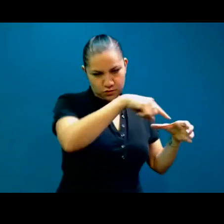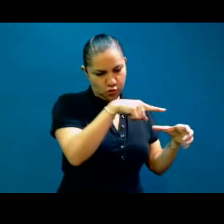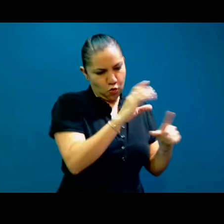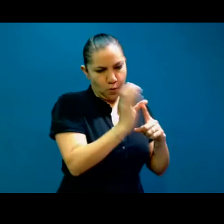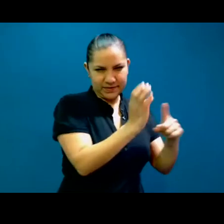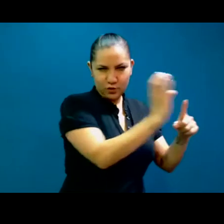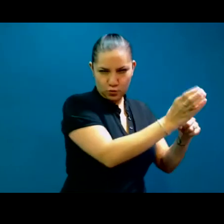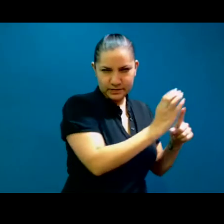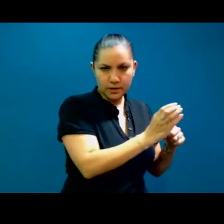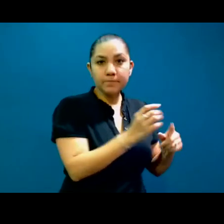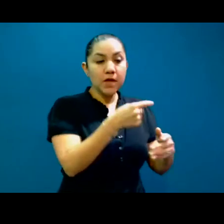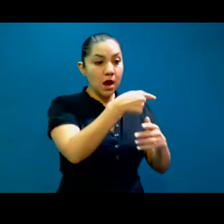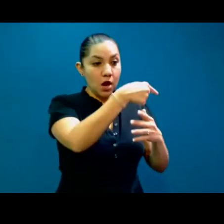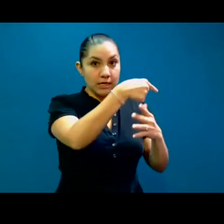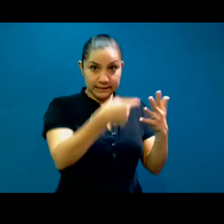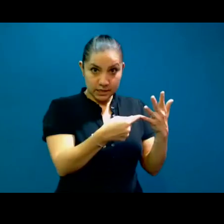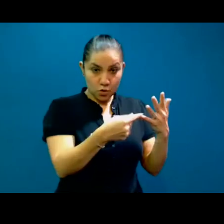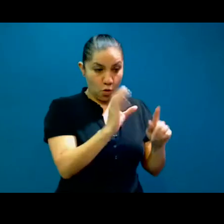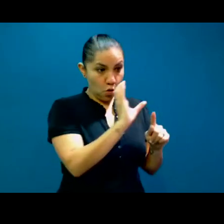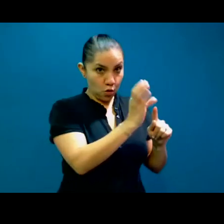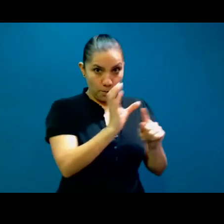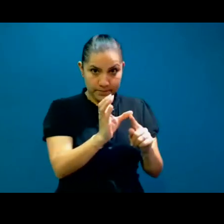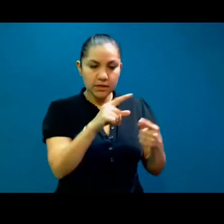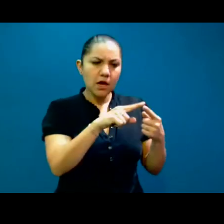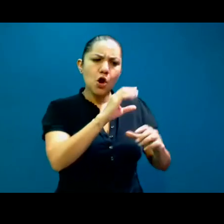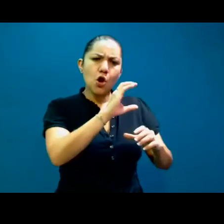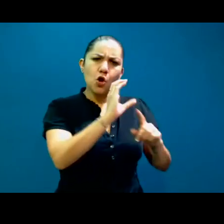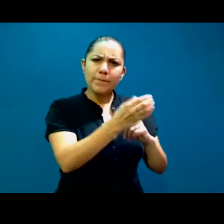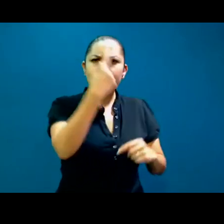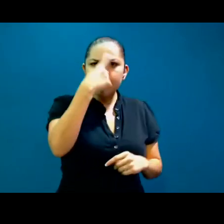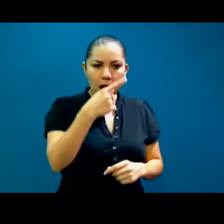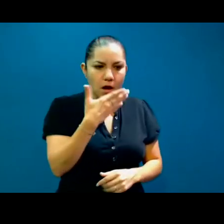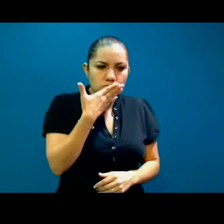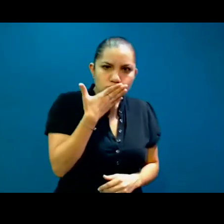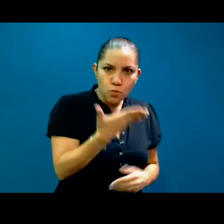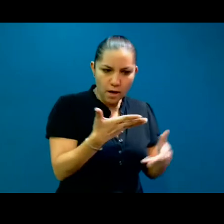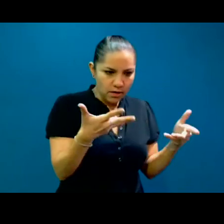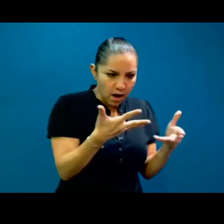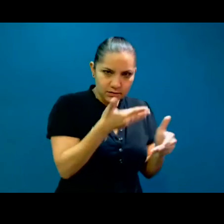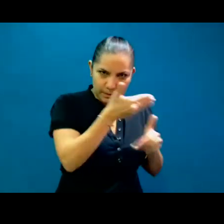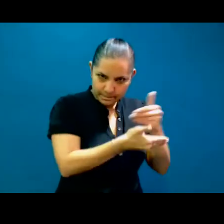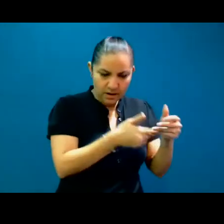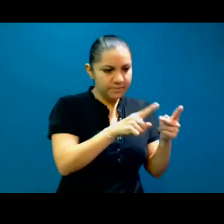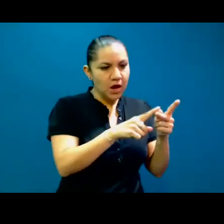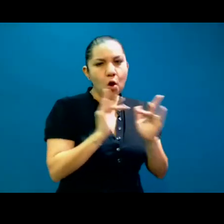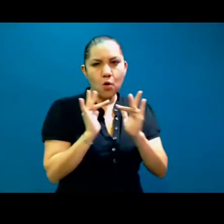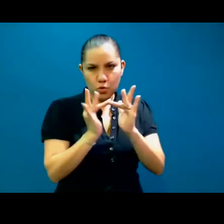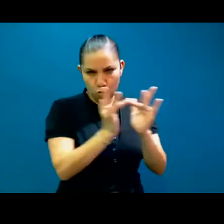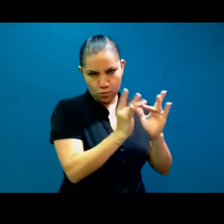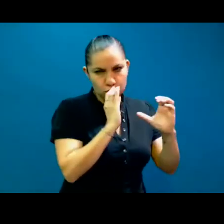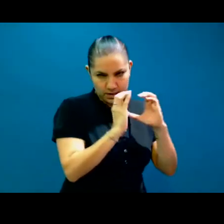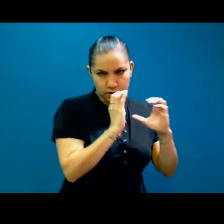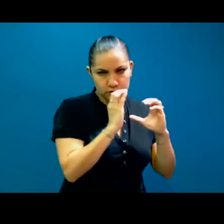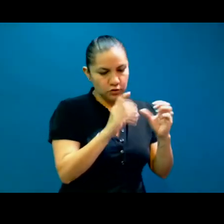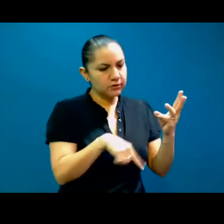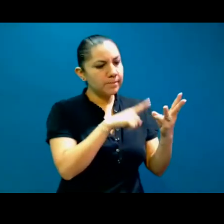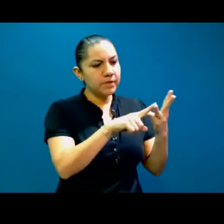cinco comités que hemos formado. El comité para desarrollar mejores prácticas, el comité para comunicaciones, el comité de